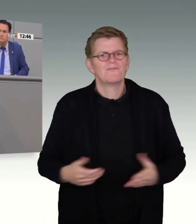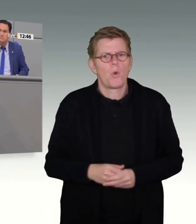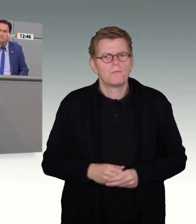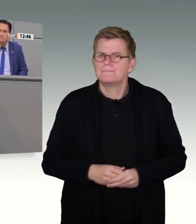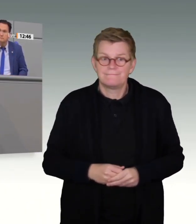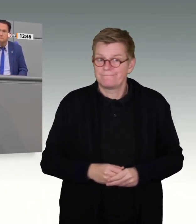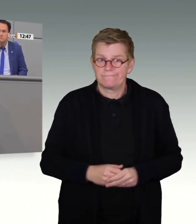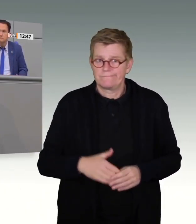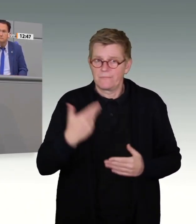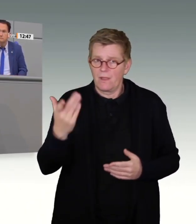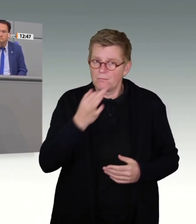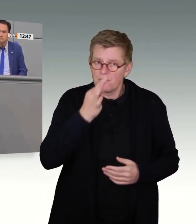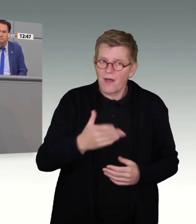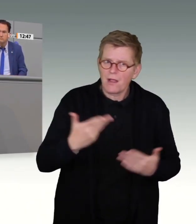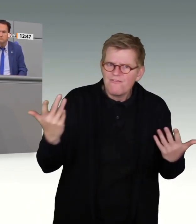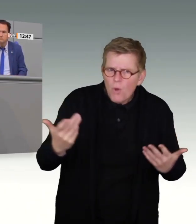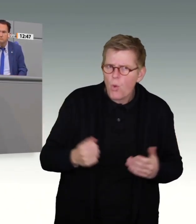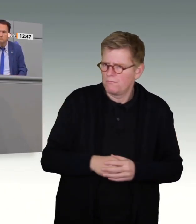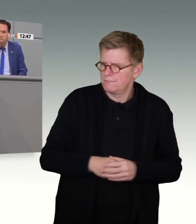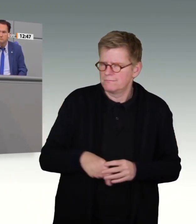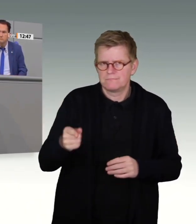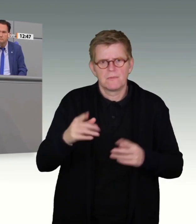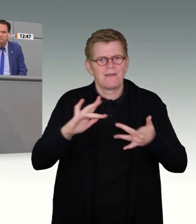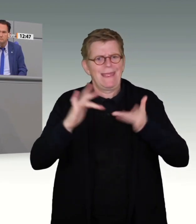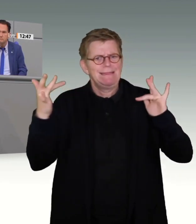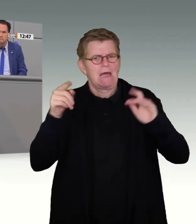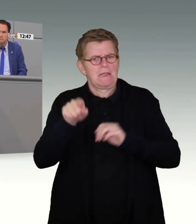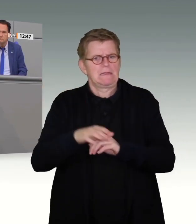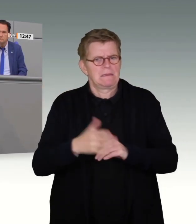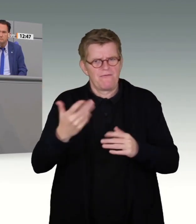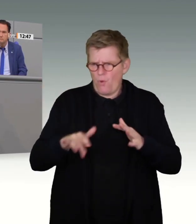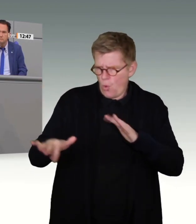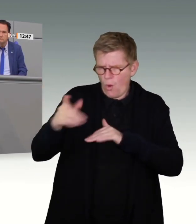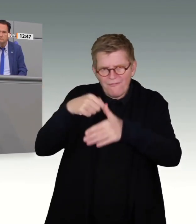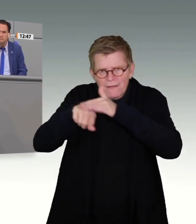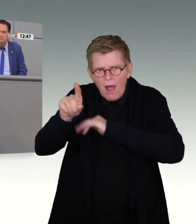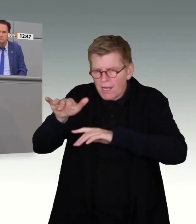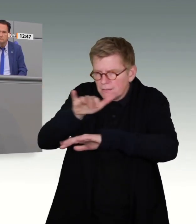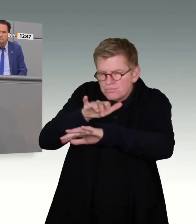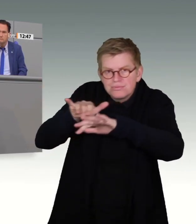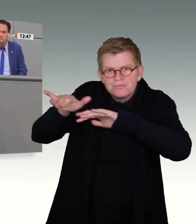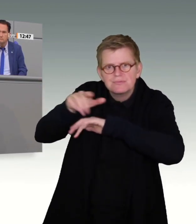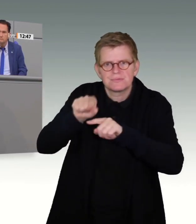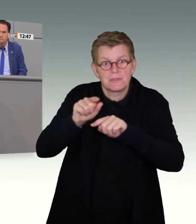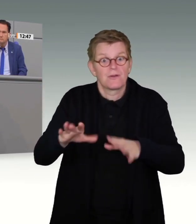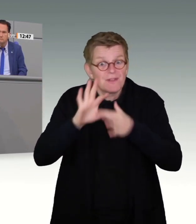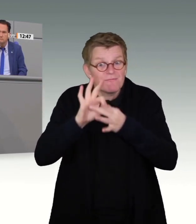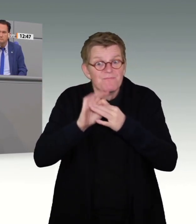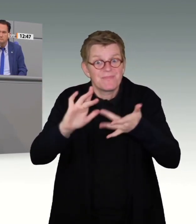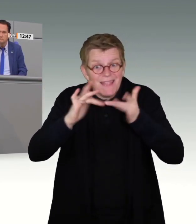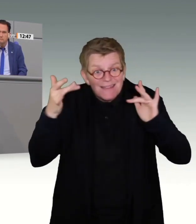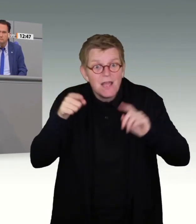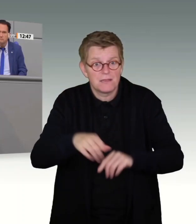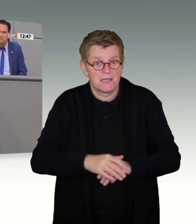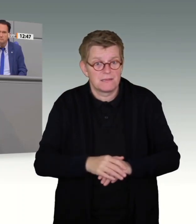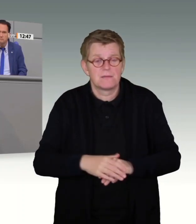über uns aussagt, als die Frage, wo und wie wir uns in der Parallelwelt des Internets bewegen. Bezogen auf das Internet haben